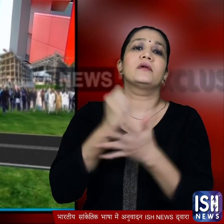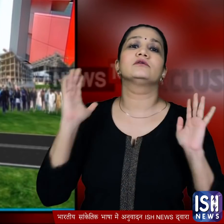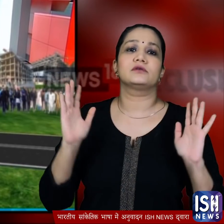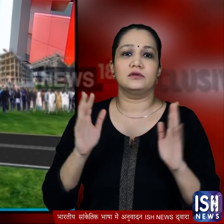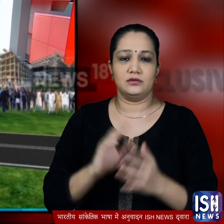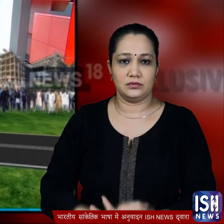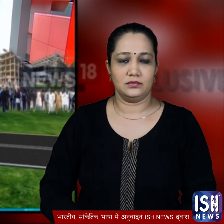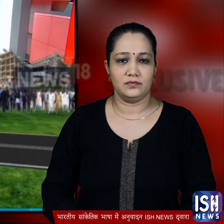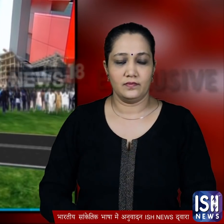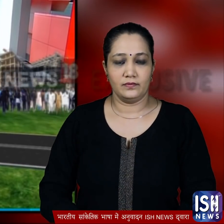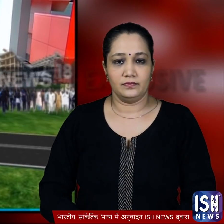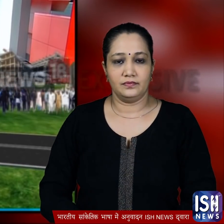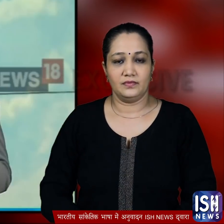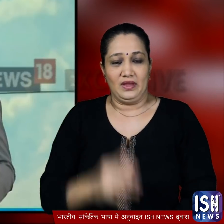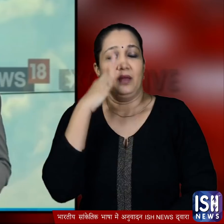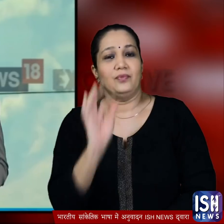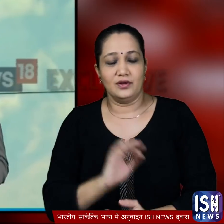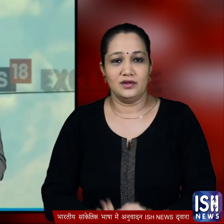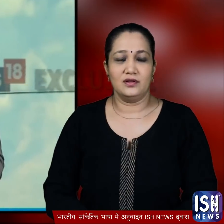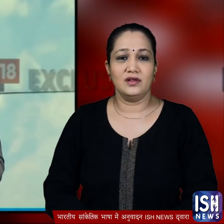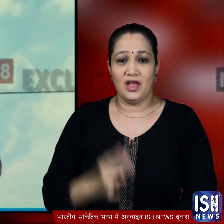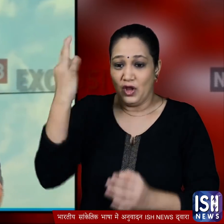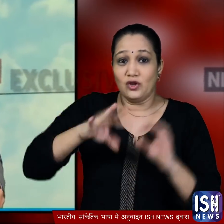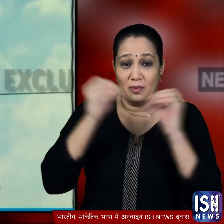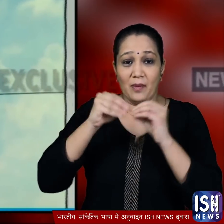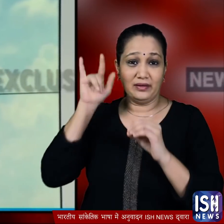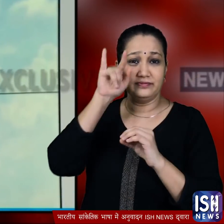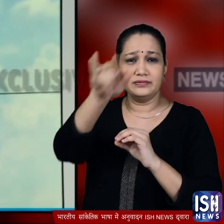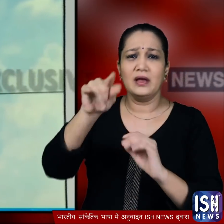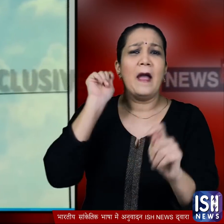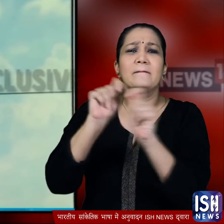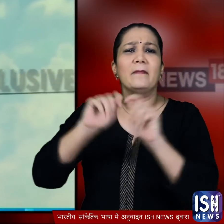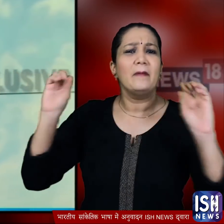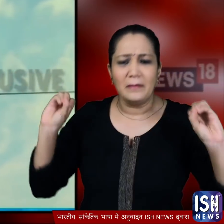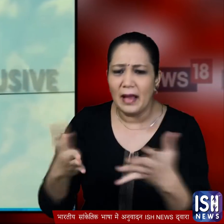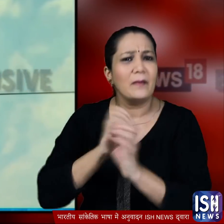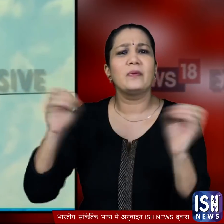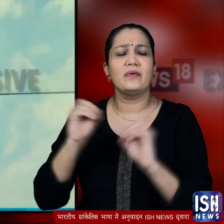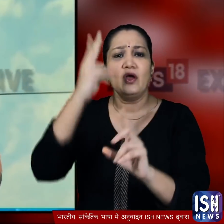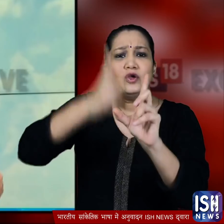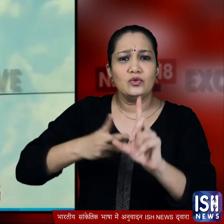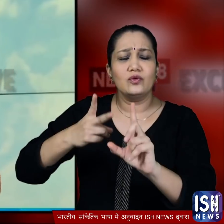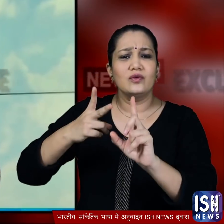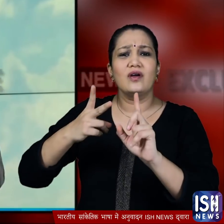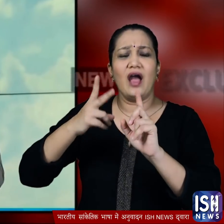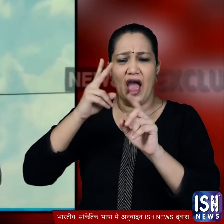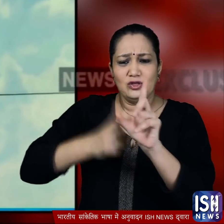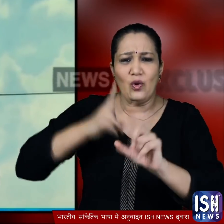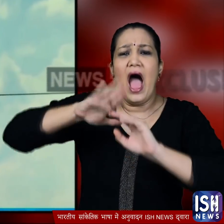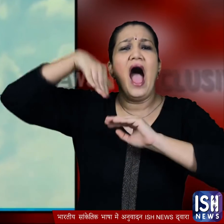नाम पर रखा जाए सौबात के एक बात है कि नवी मुंबई का एरपोर्ट अभी बना नहीं है वहाँ दो साल से पहले उड़ान शुरू